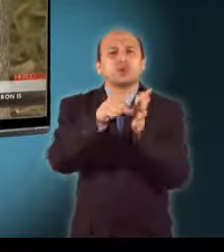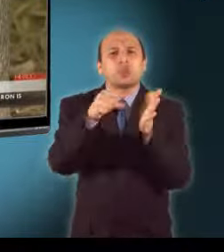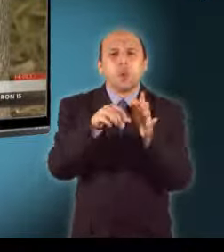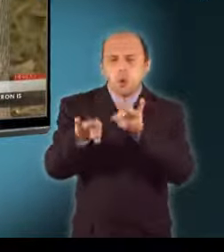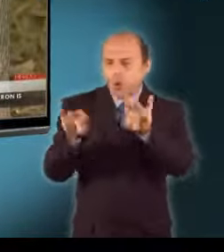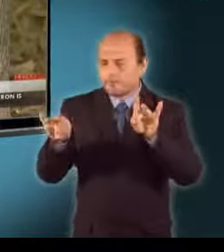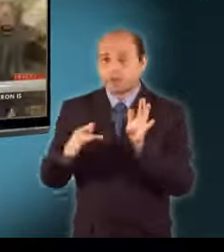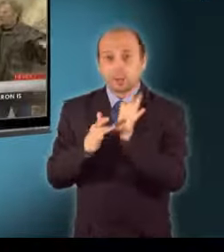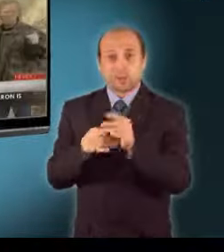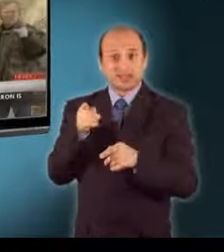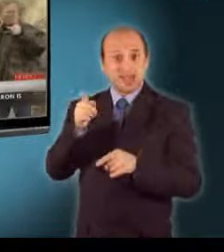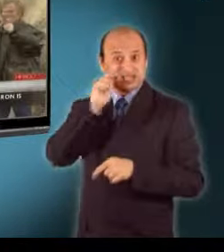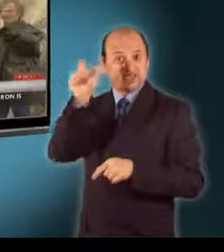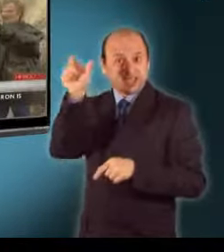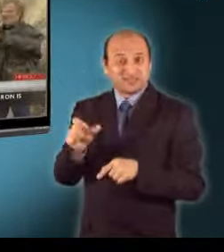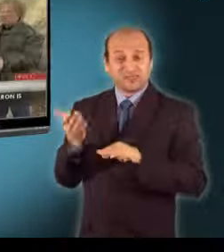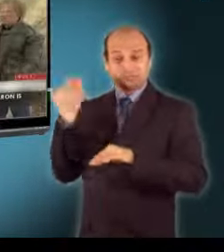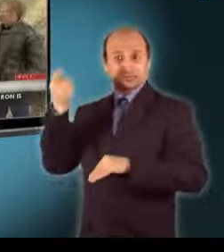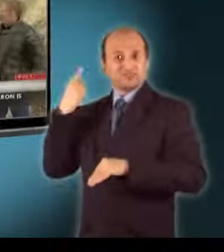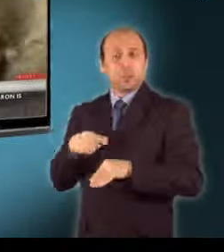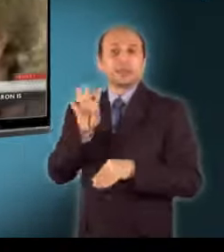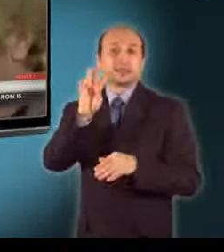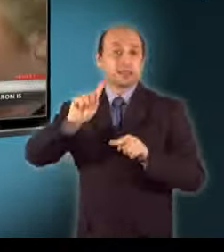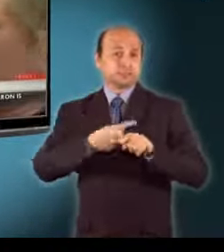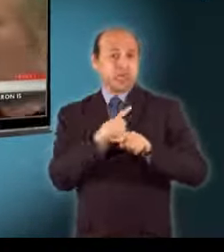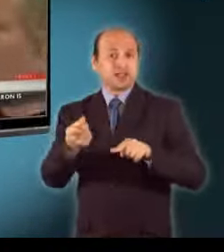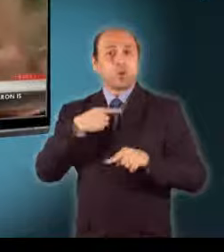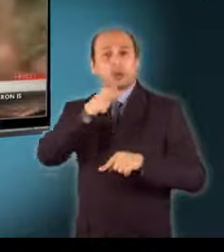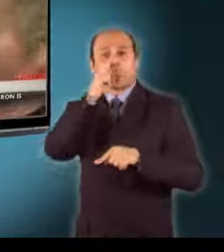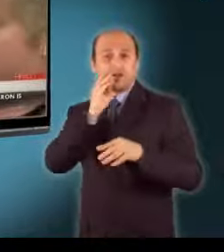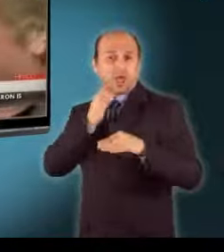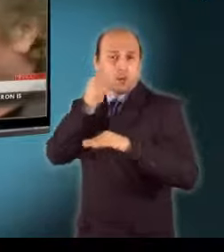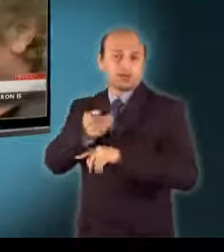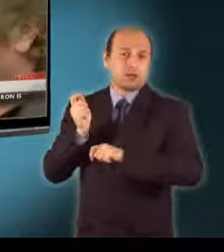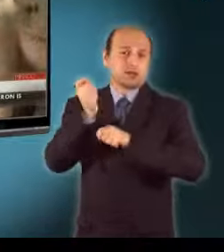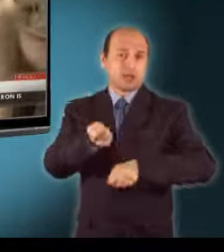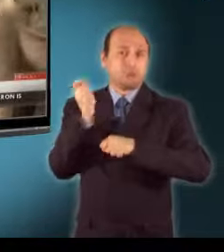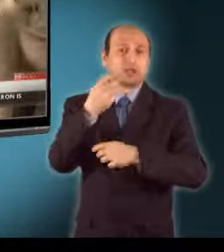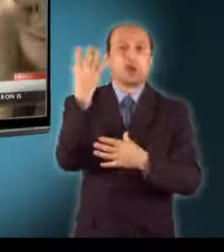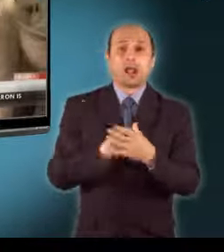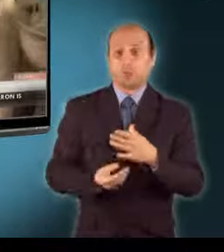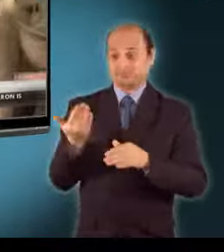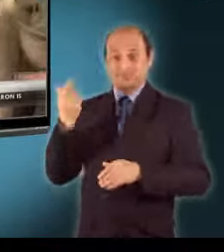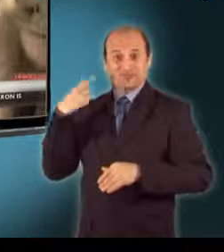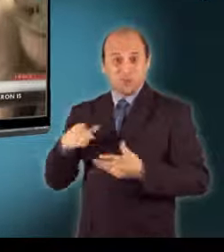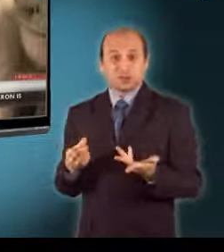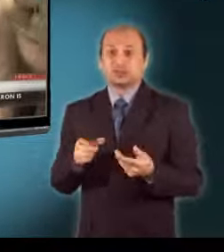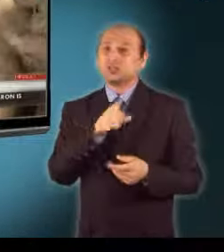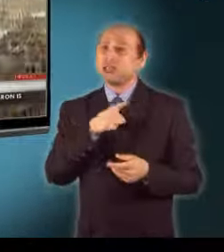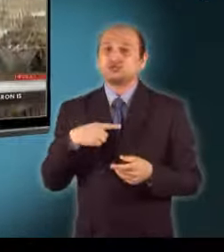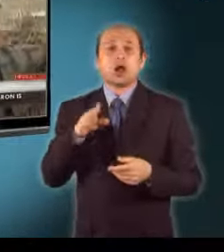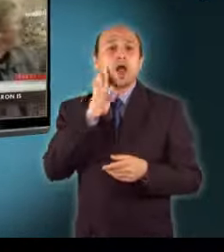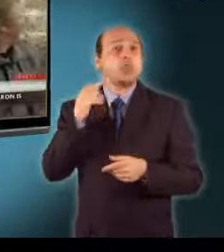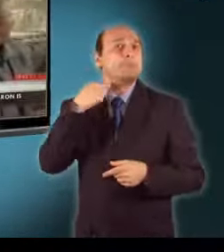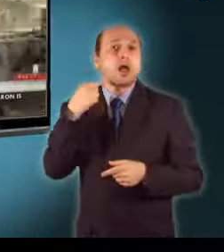bagaméri férfinél az elmúlt egy évben négyszer jártak a tolvajok. Legutóbb néhány napja. Nem csak az anyakocáját vitték el.